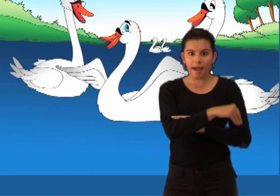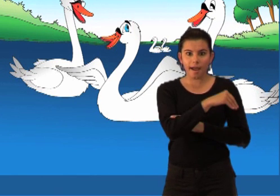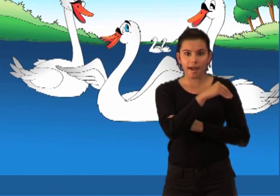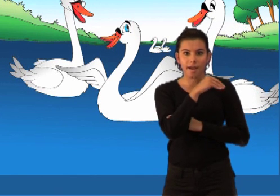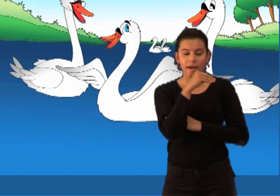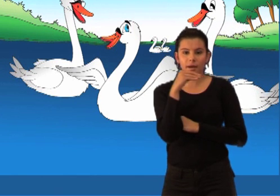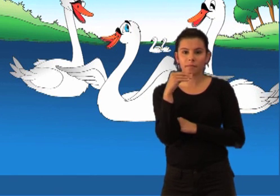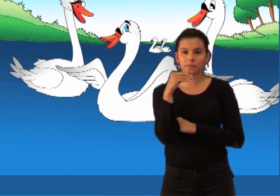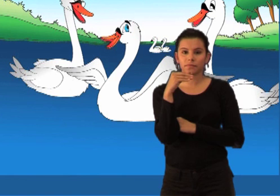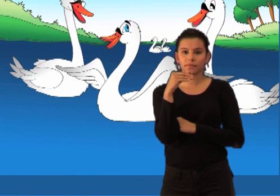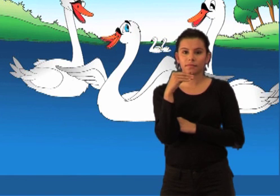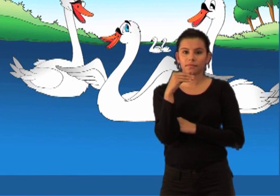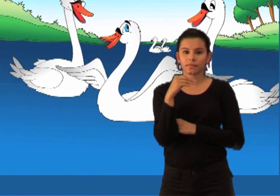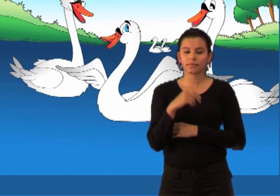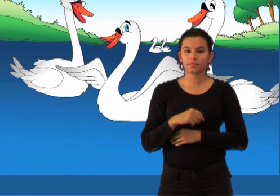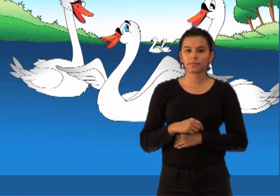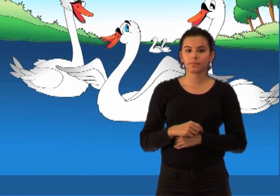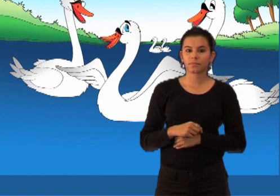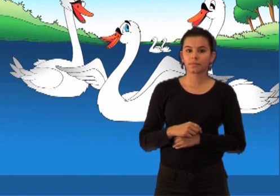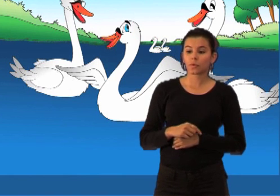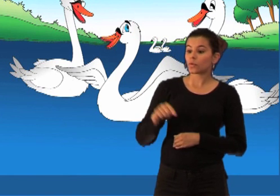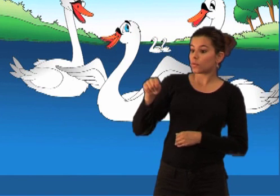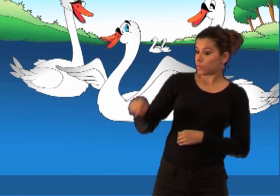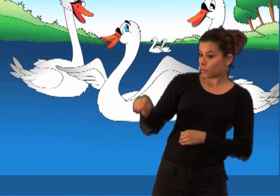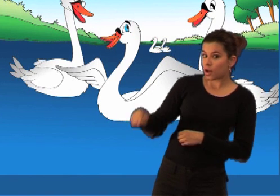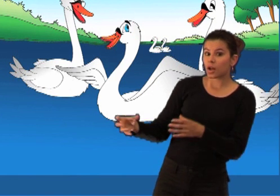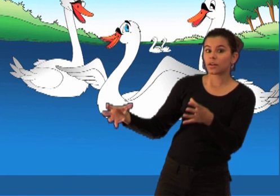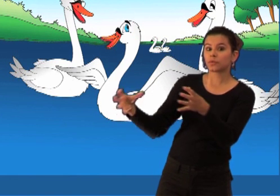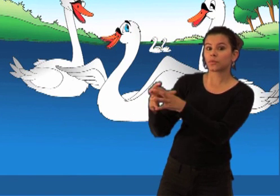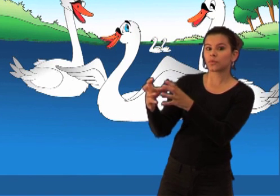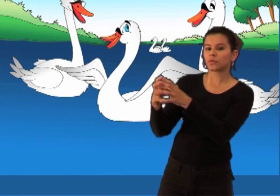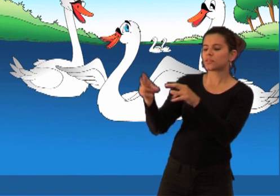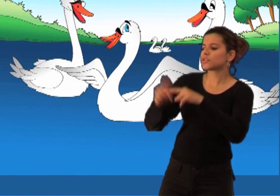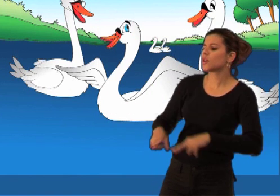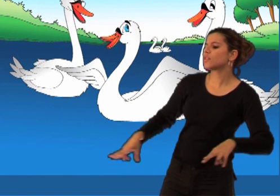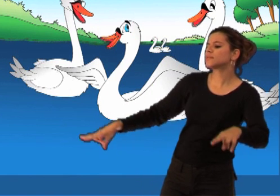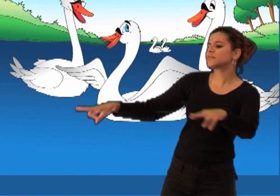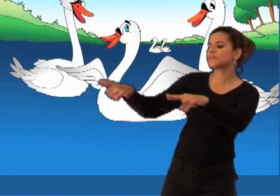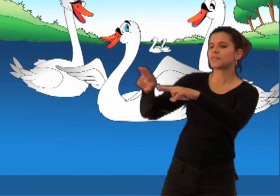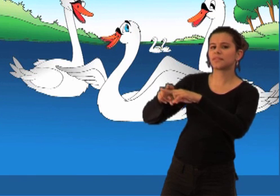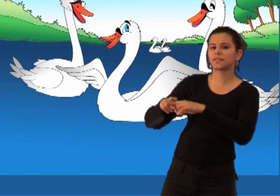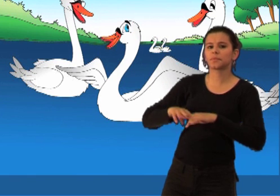On se pridruži ostalim labudovima i zajedno otpliva s njima